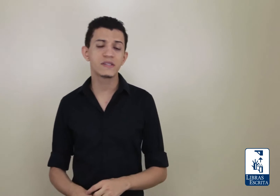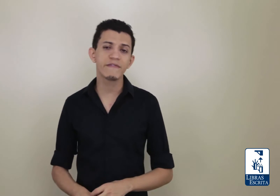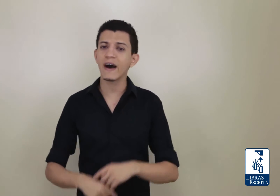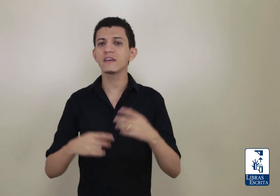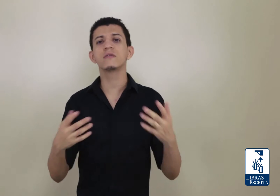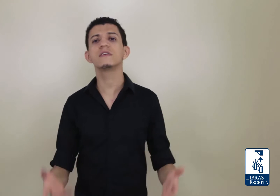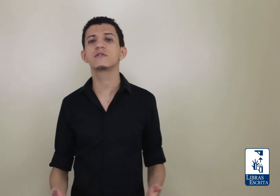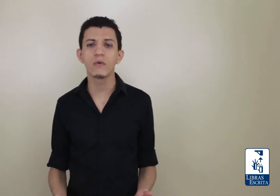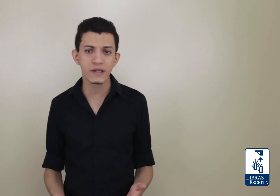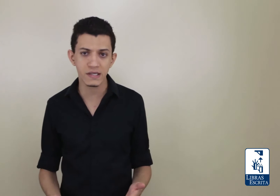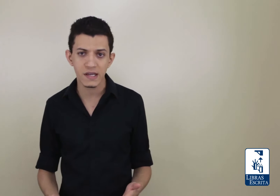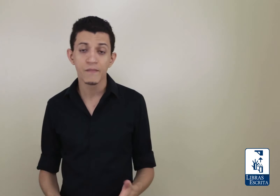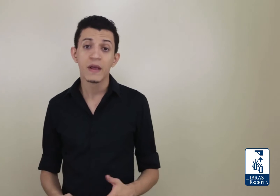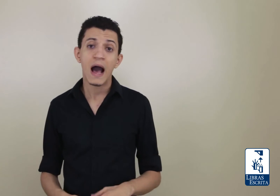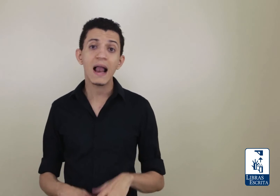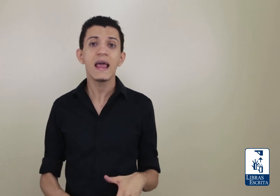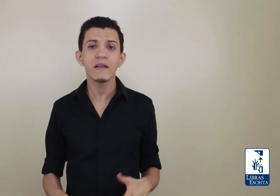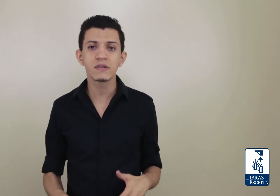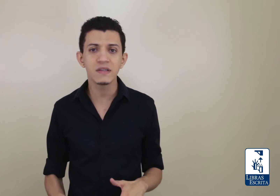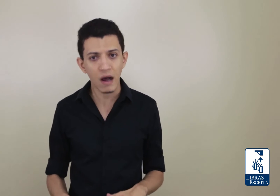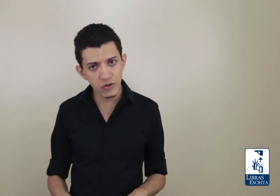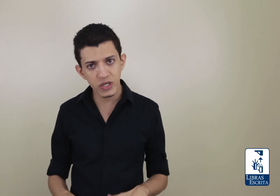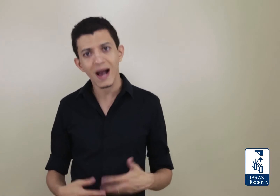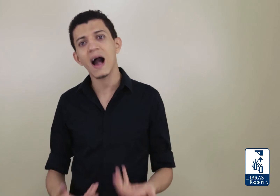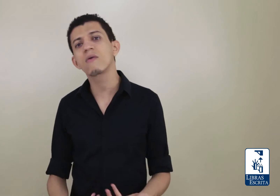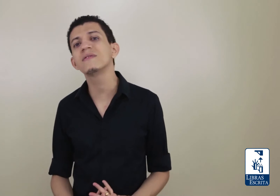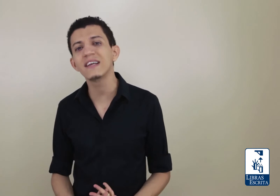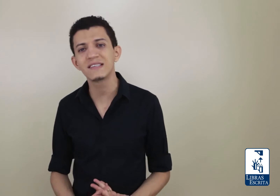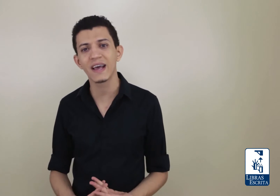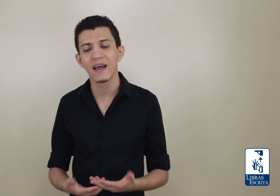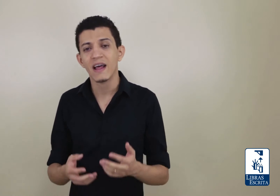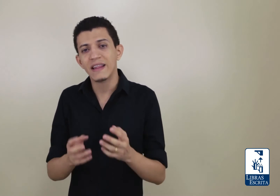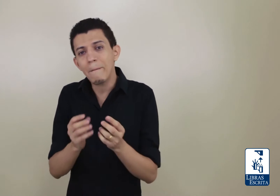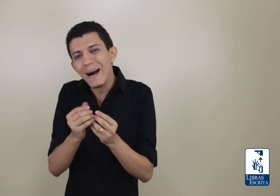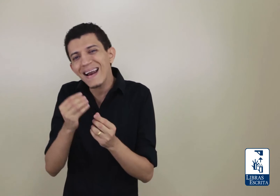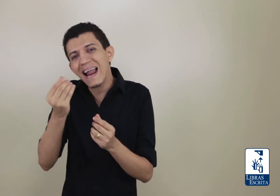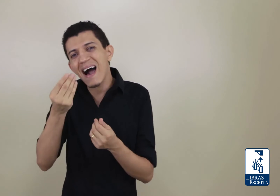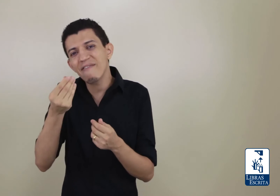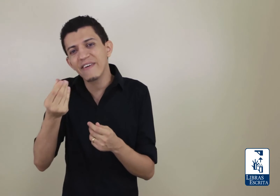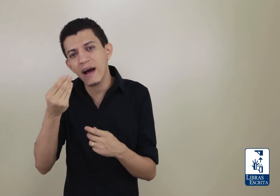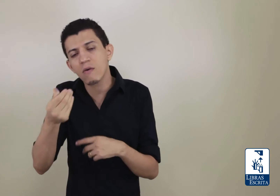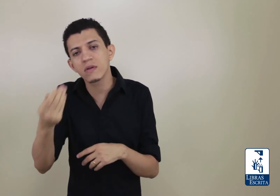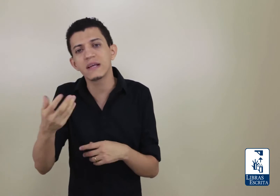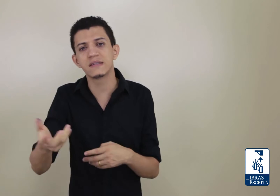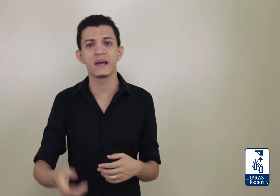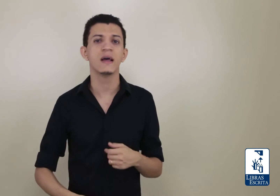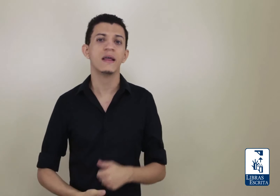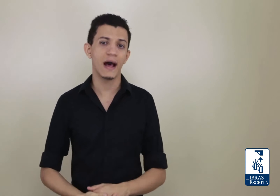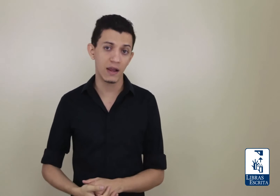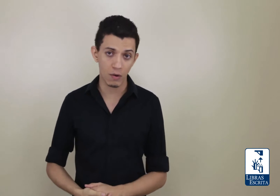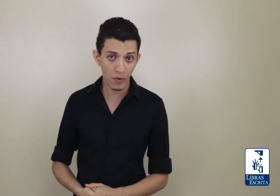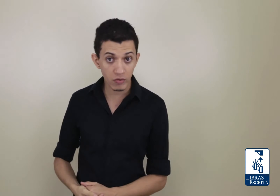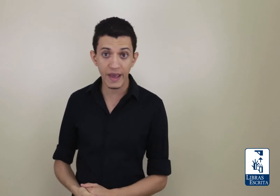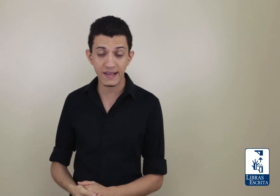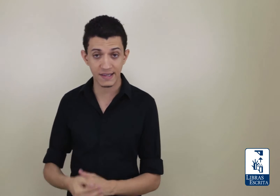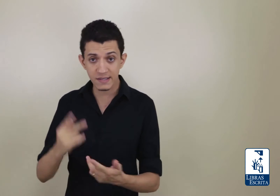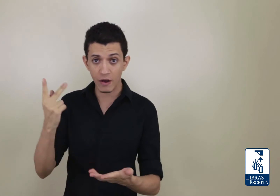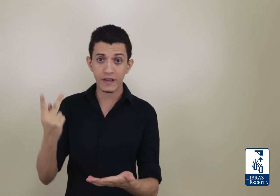ser várias outras coisas, além do sinal de acontecer, da palavra acontecer na língua portuguesa. Esse sinal aqui